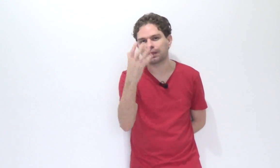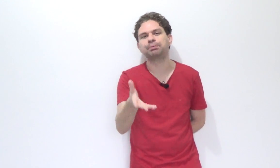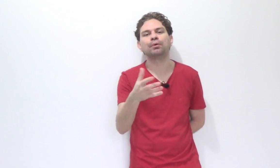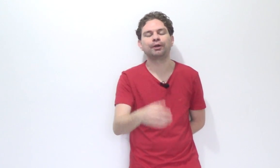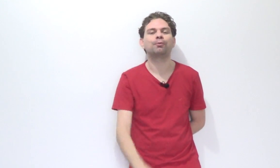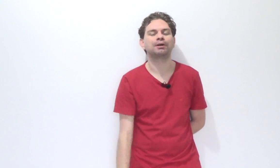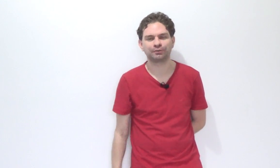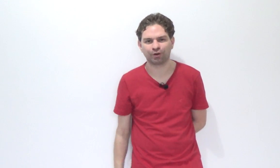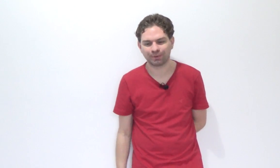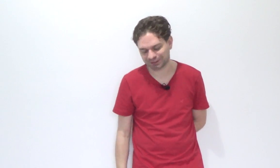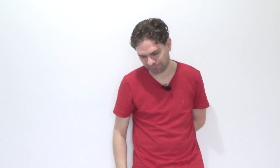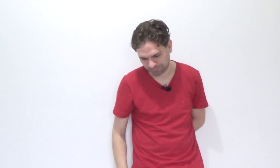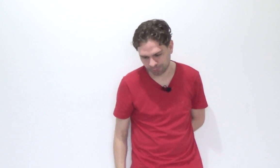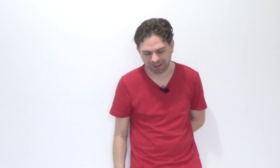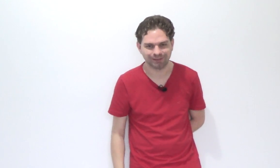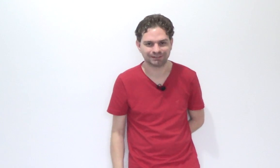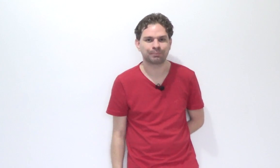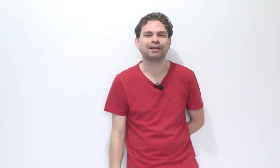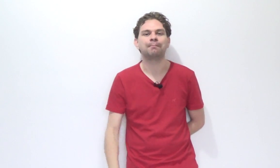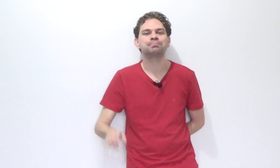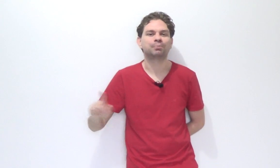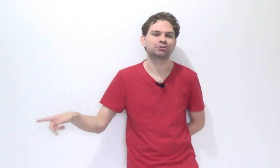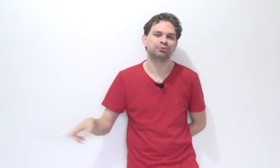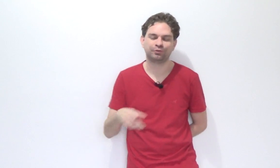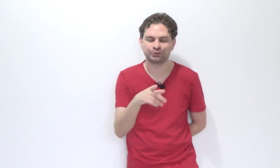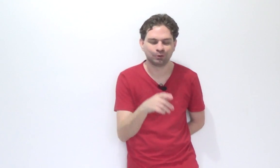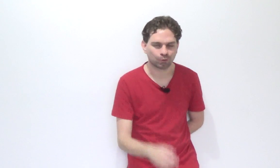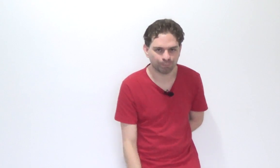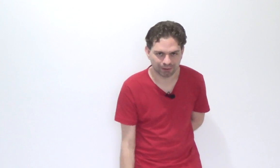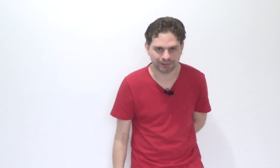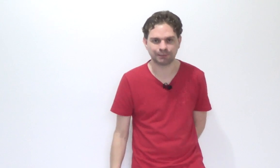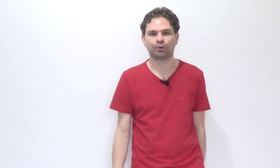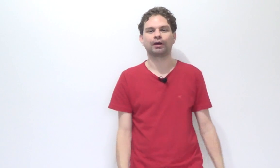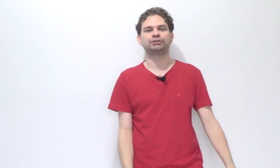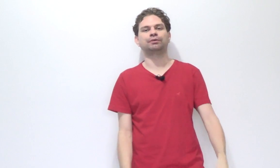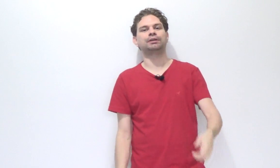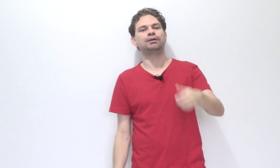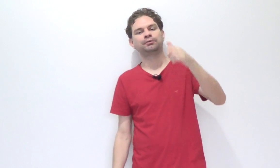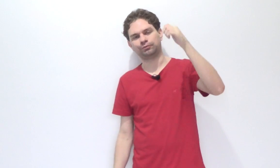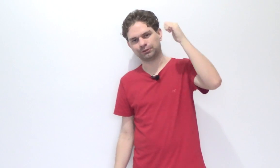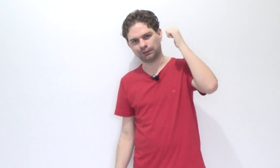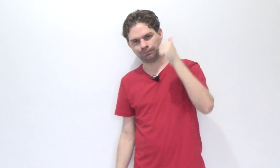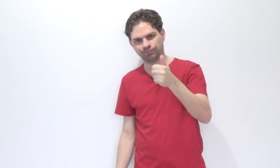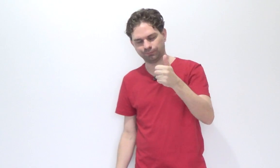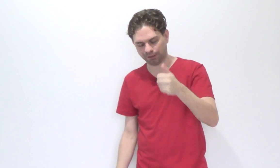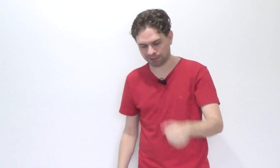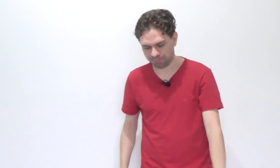ainda piorei com mais informação. Tudo bem, deixa pra lá. Próximo vídeo, competência prorrogativa de função. Até daqui a pouco.